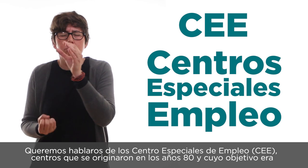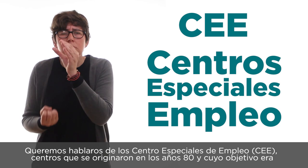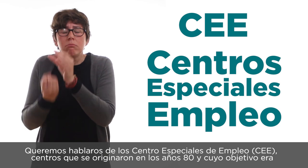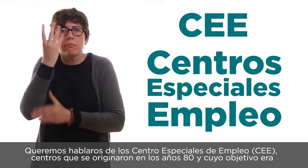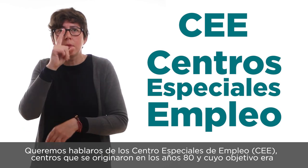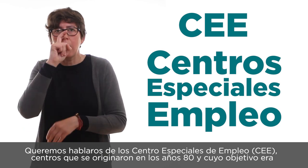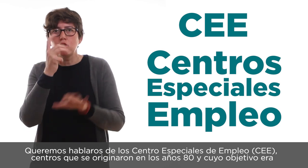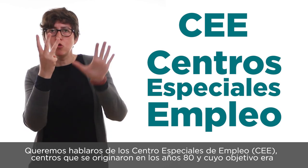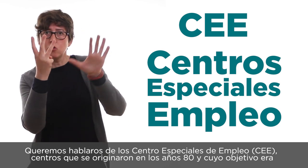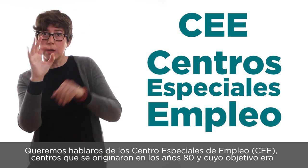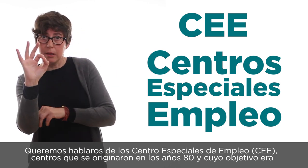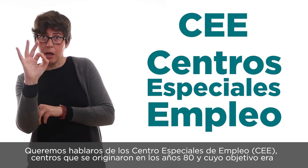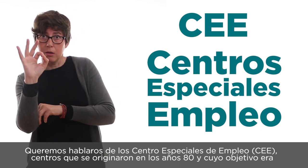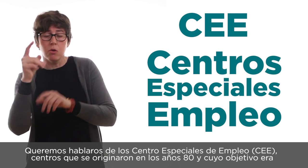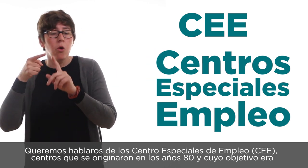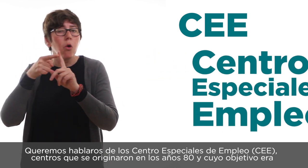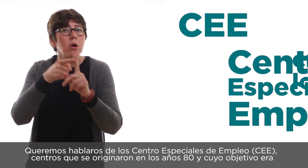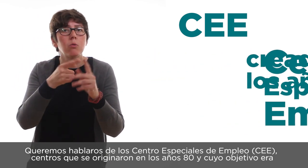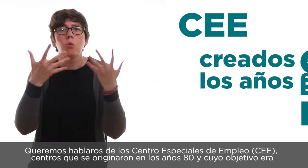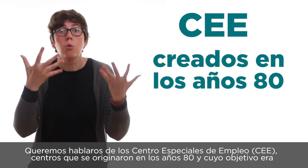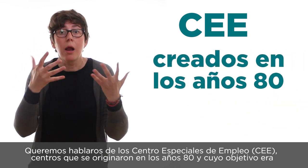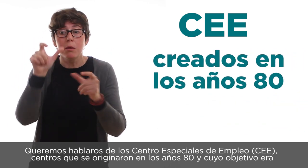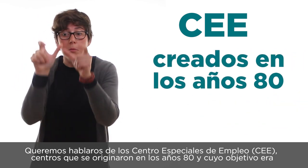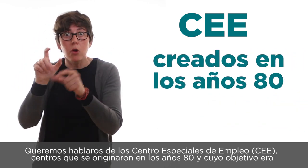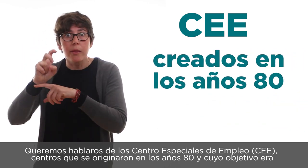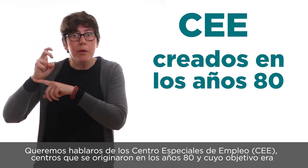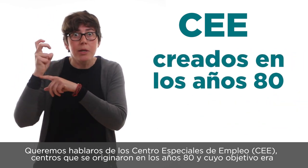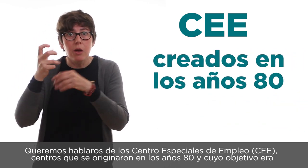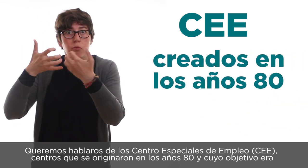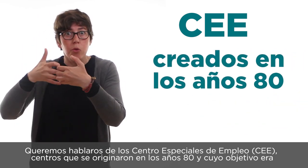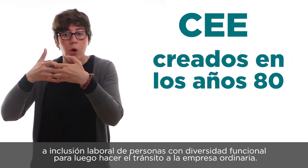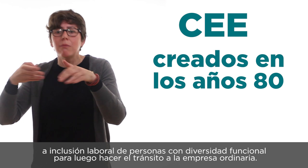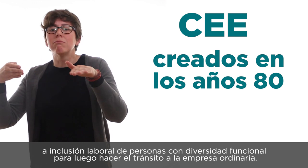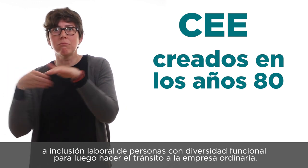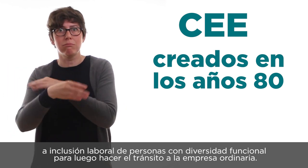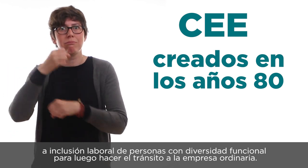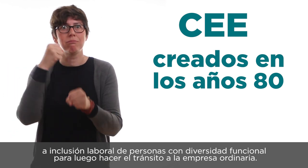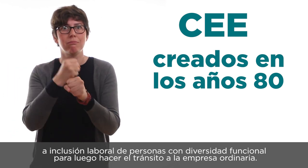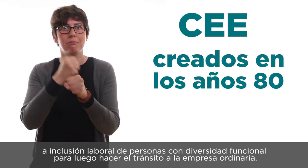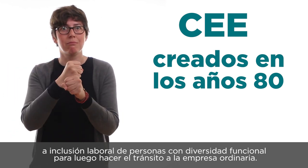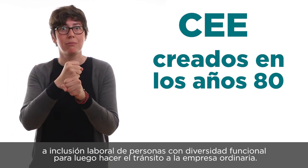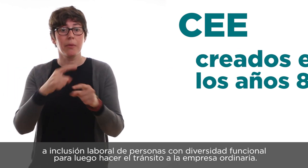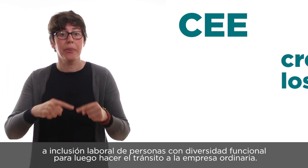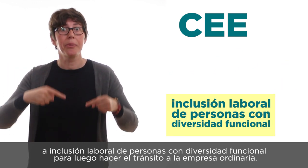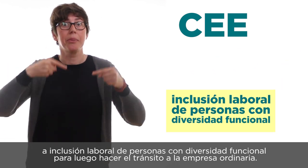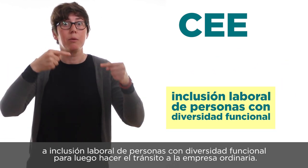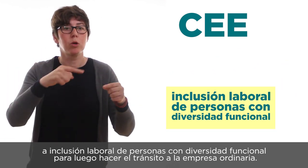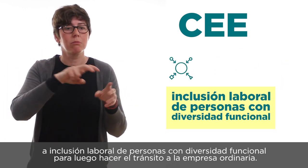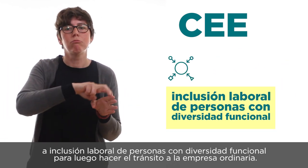centros que se originaron en los años 80 y el objetivo era la inclusión laboral de las personas con diversidad funcional